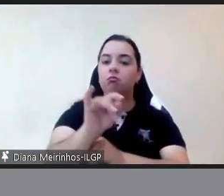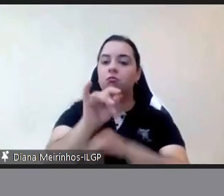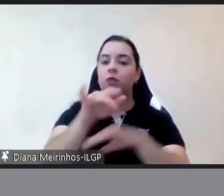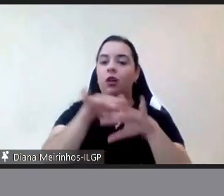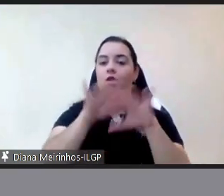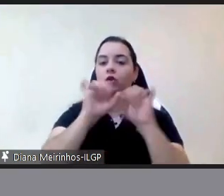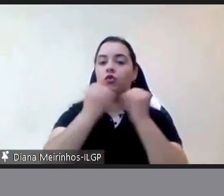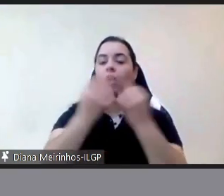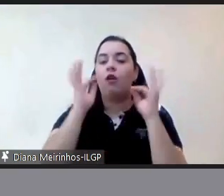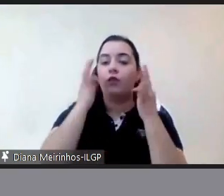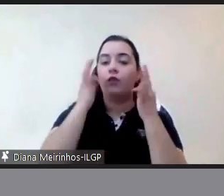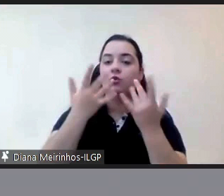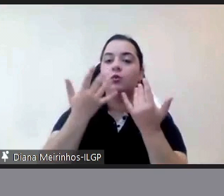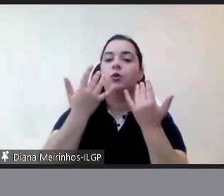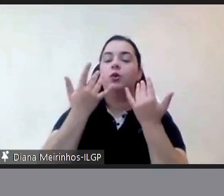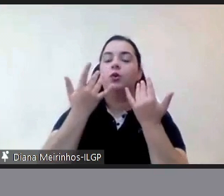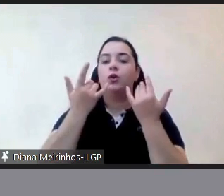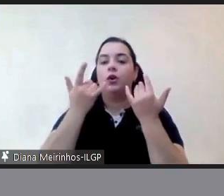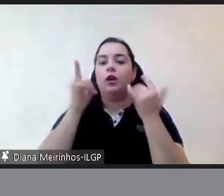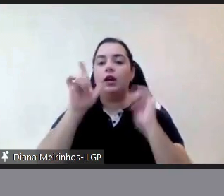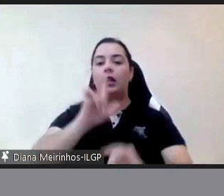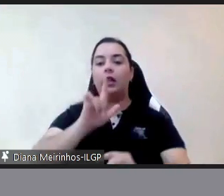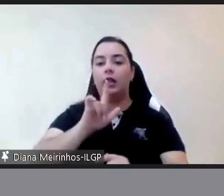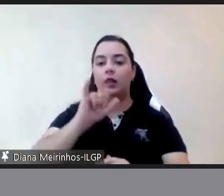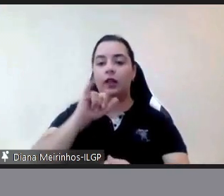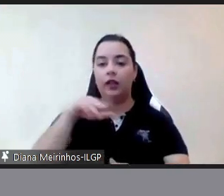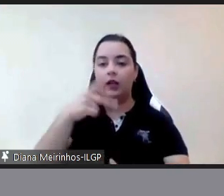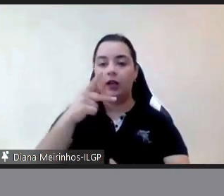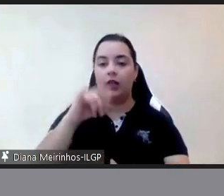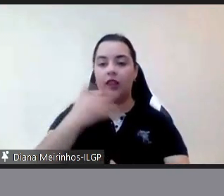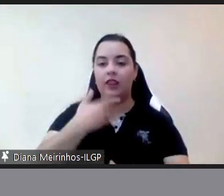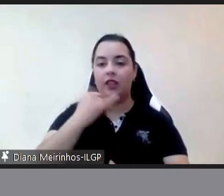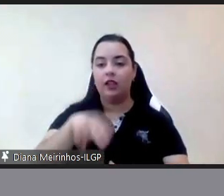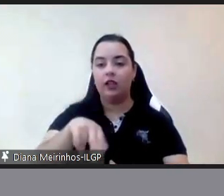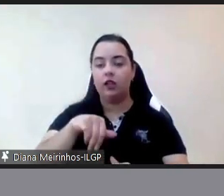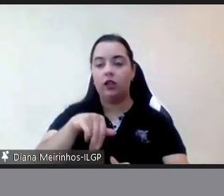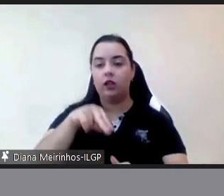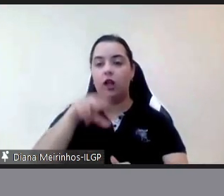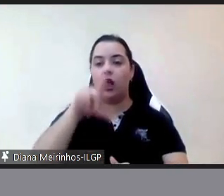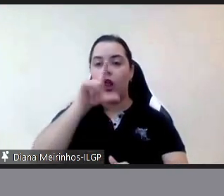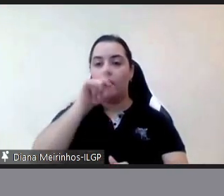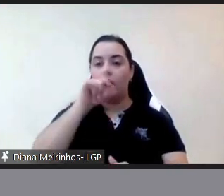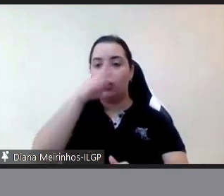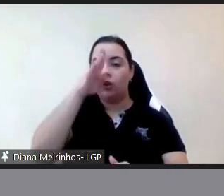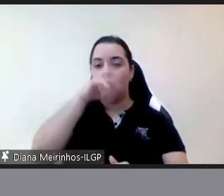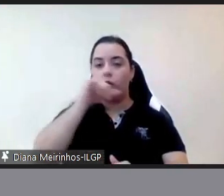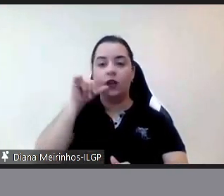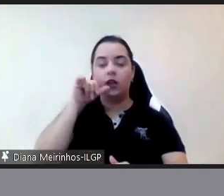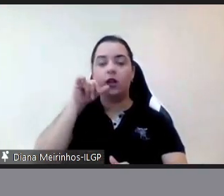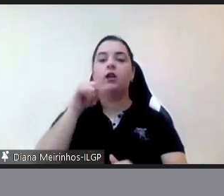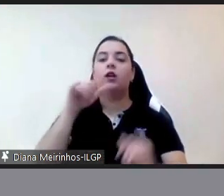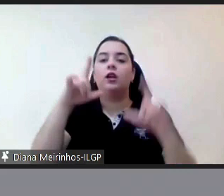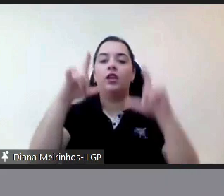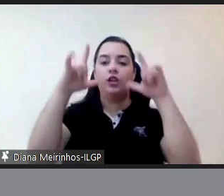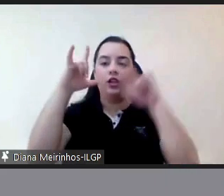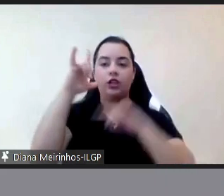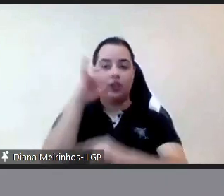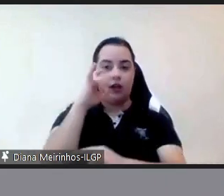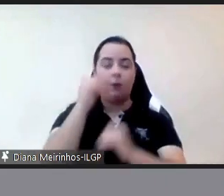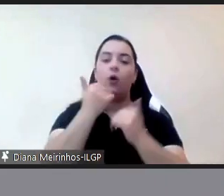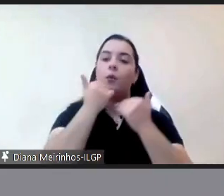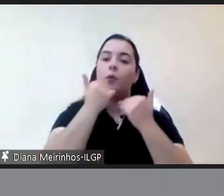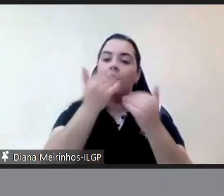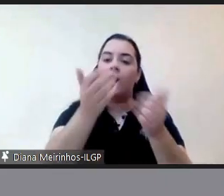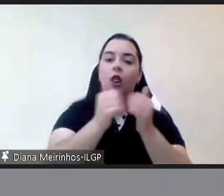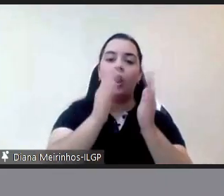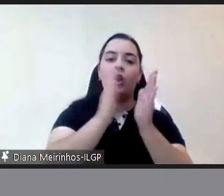linkedin twitter e instagram mais uma vez muito obrigada a todos e a todas que nos acompanharam ao longo